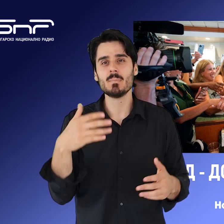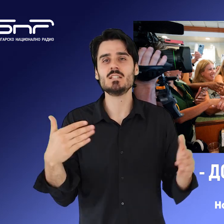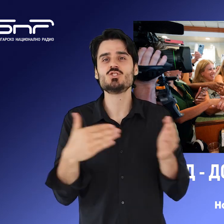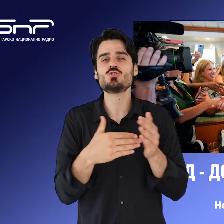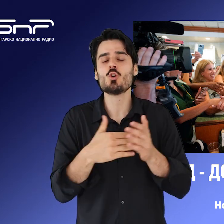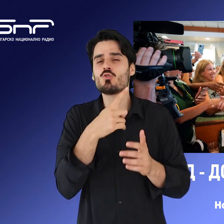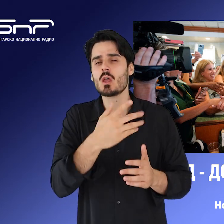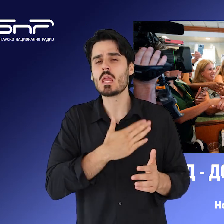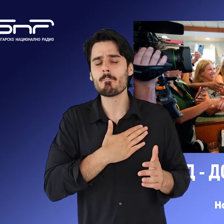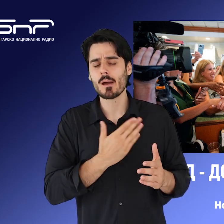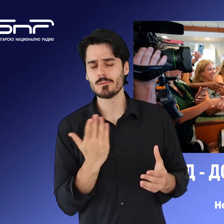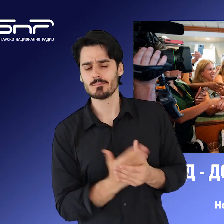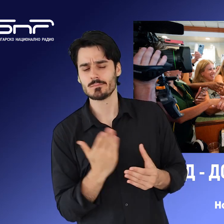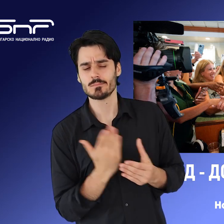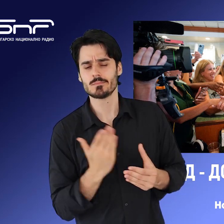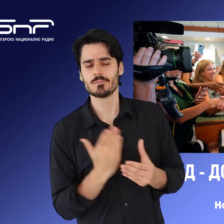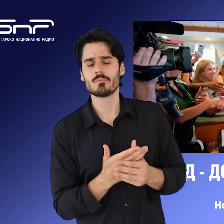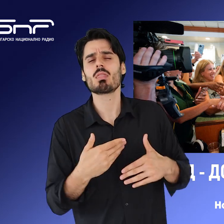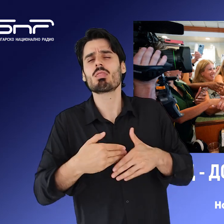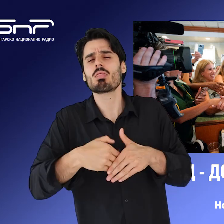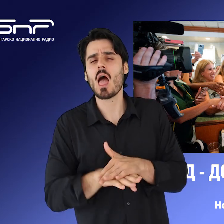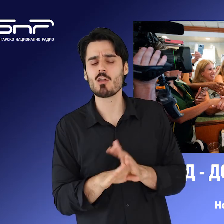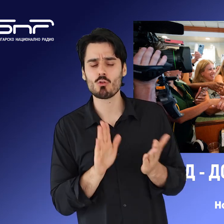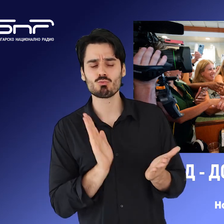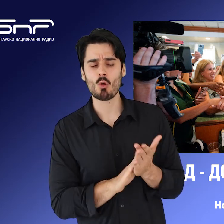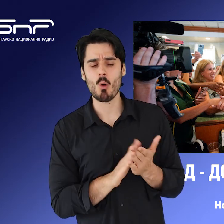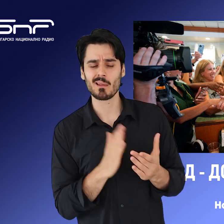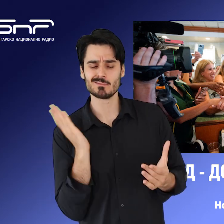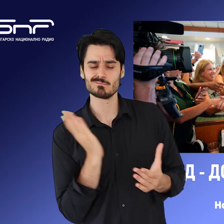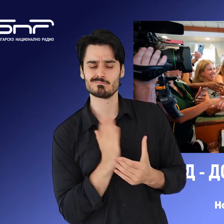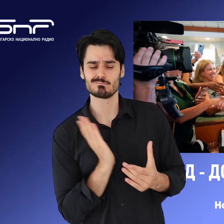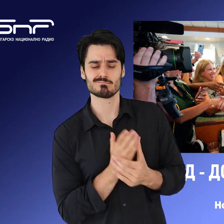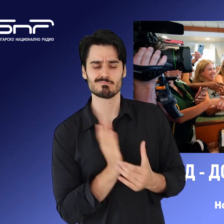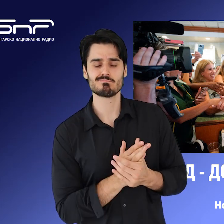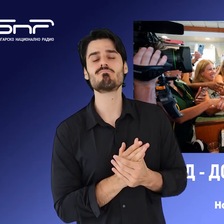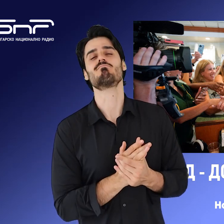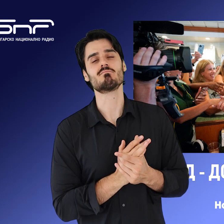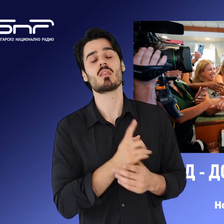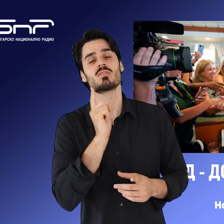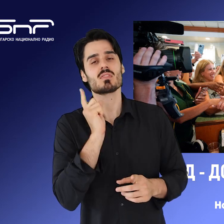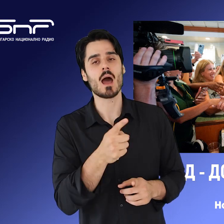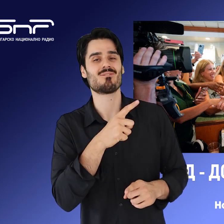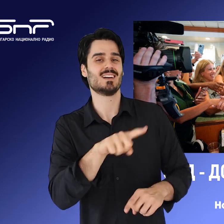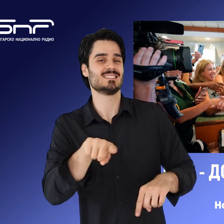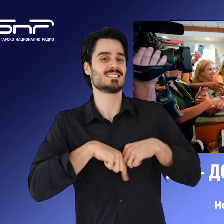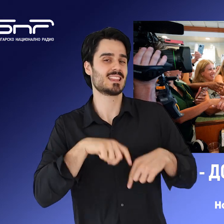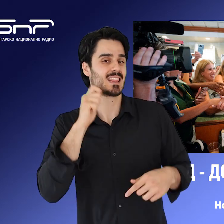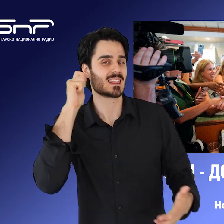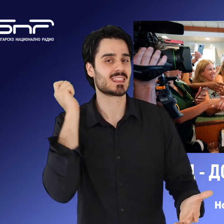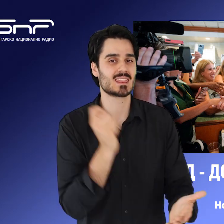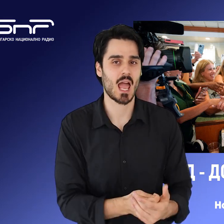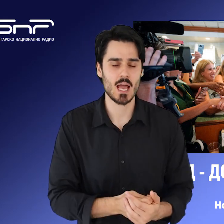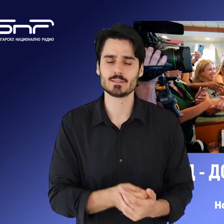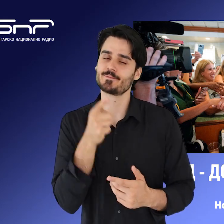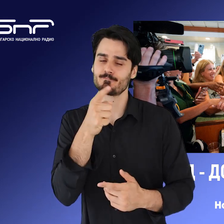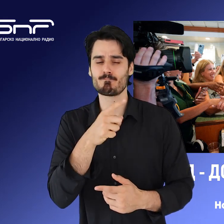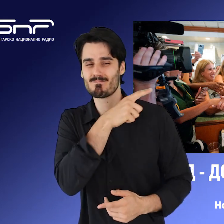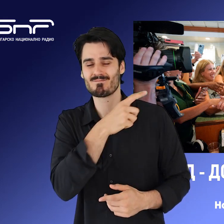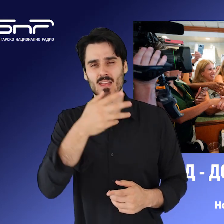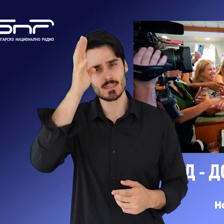съхранение на класифицирани документи, предава кореспондентът ни Сватослав Козловски. Доналд Тръм пристигна сам във сградата на Федералния съд в